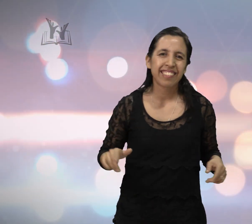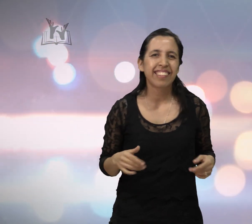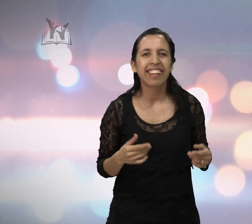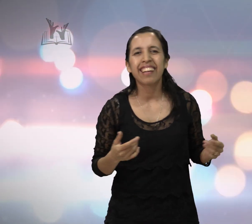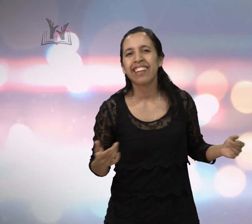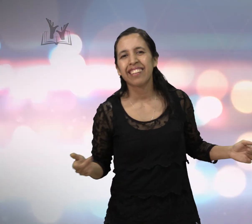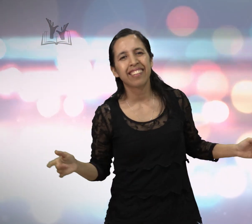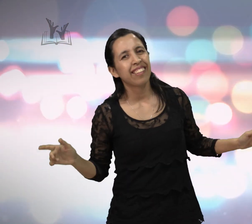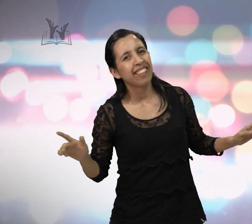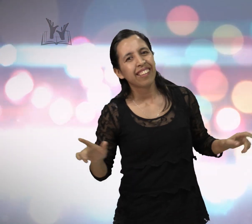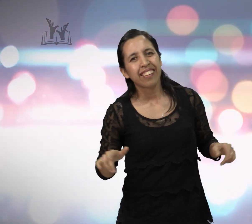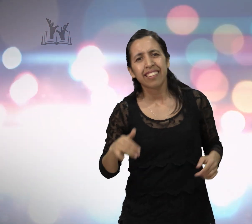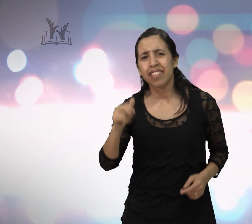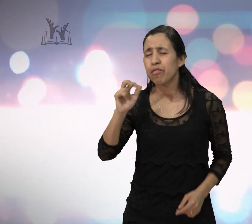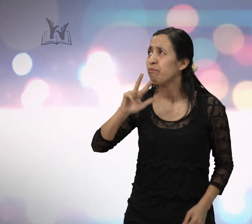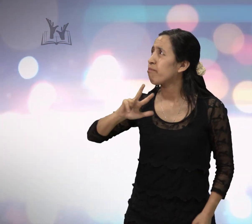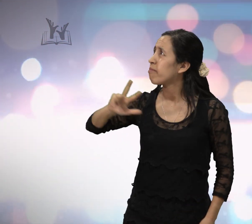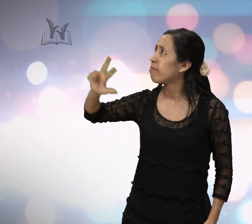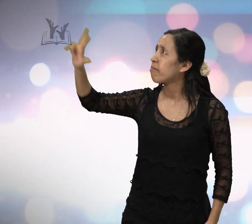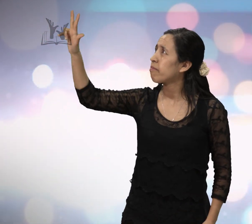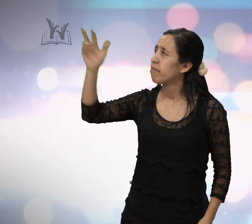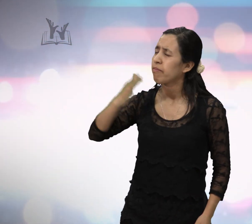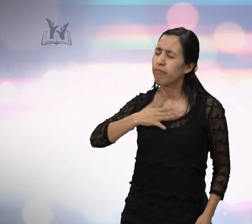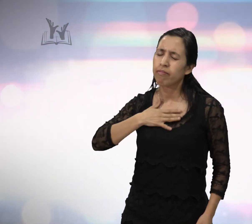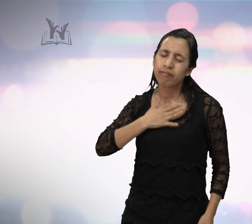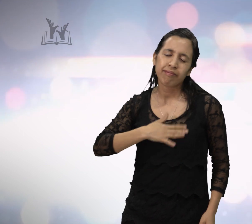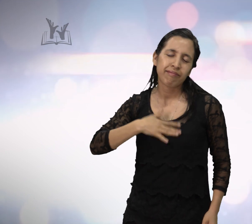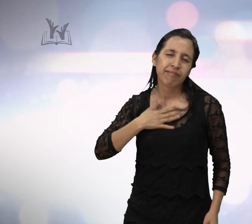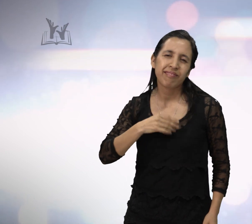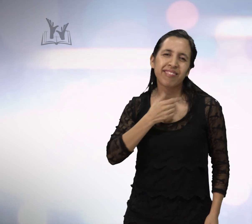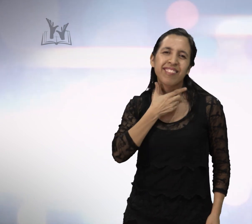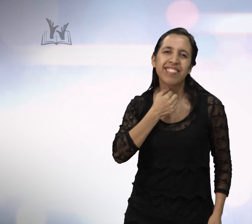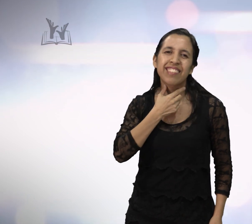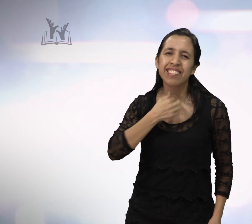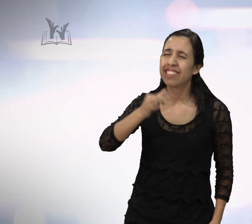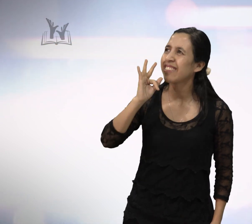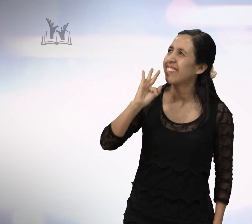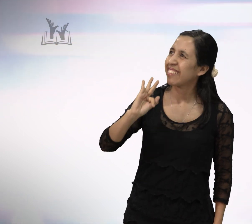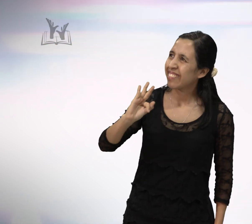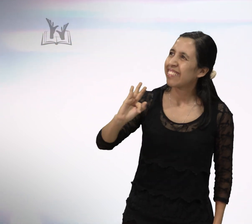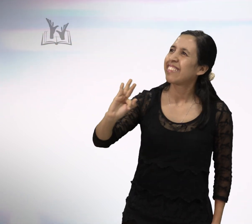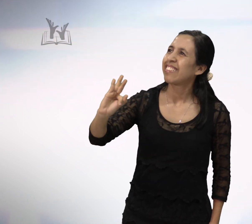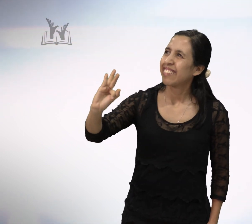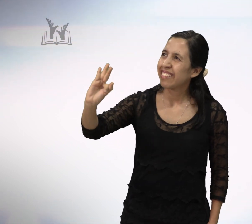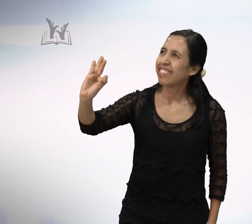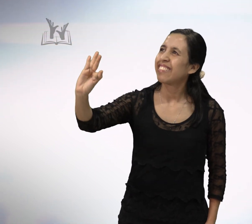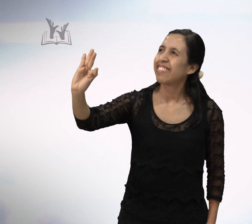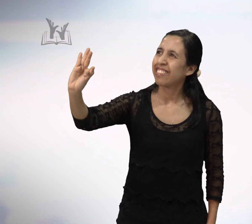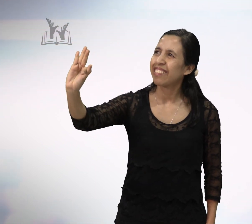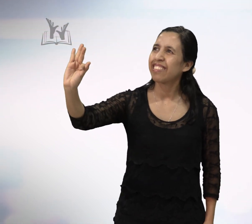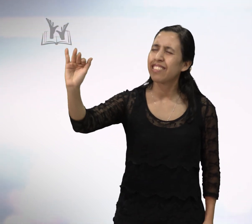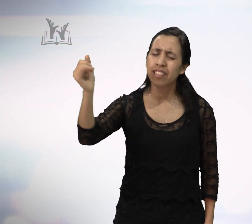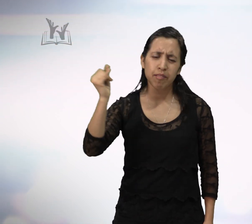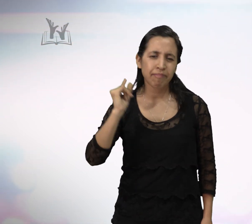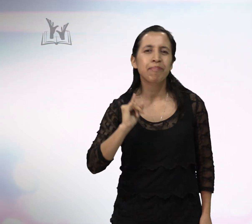Señor, yo quiero ser de bien sin mí